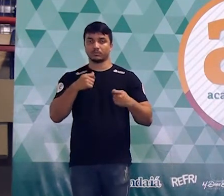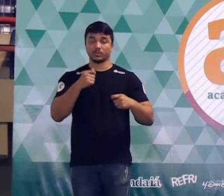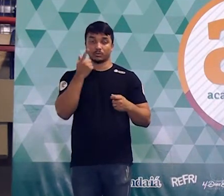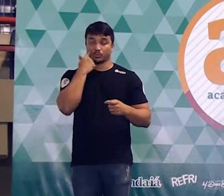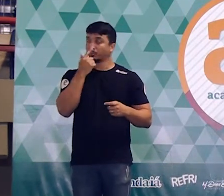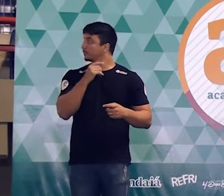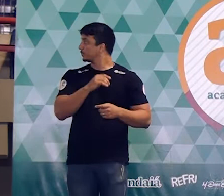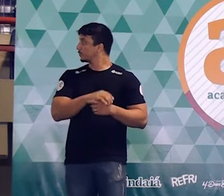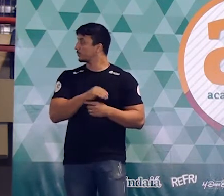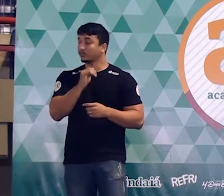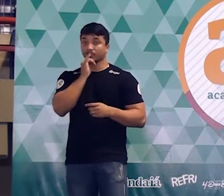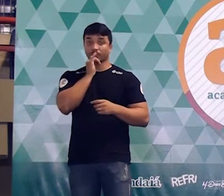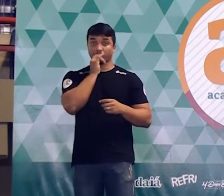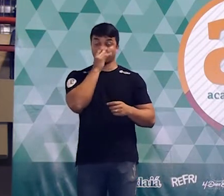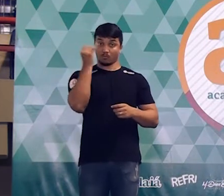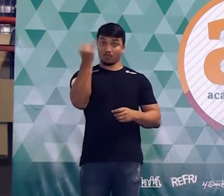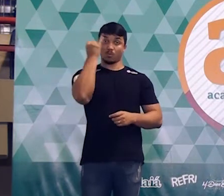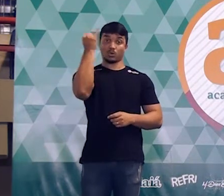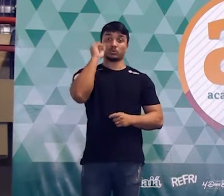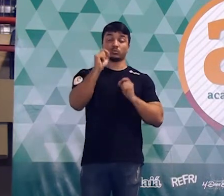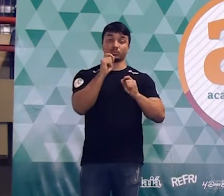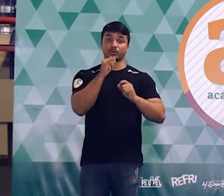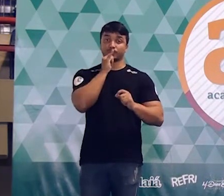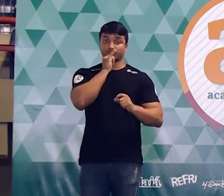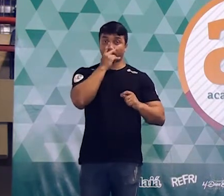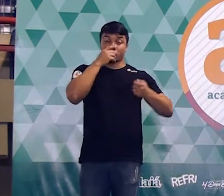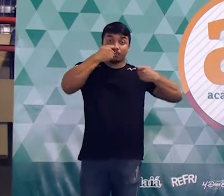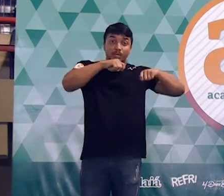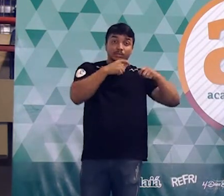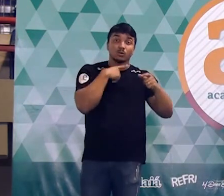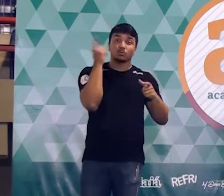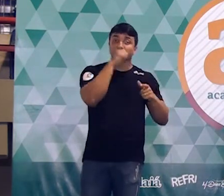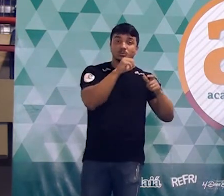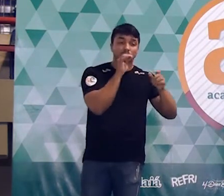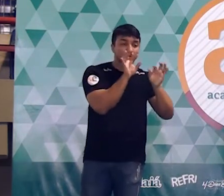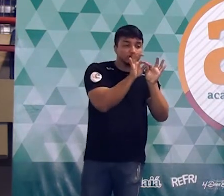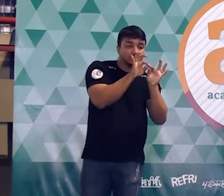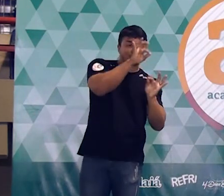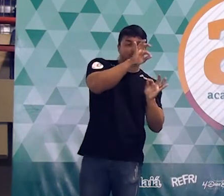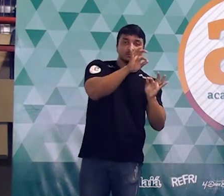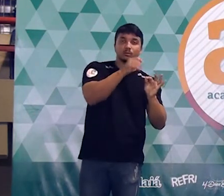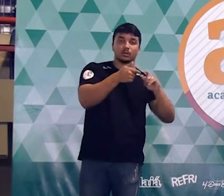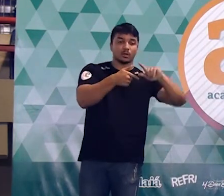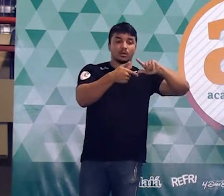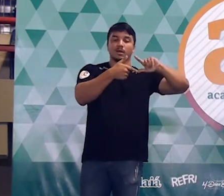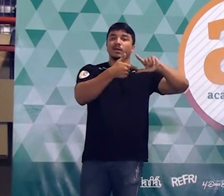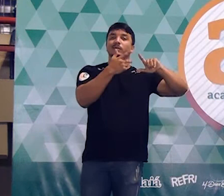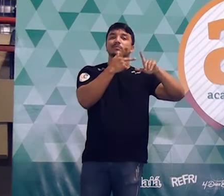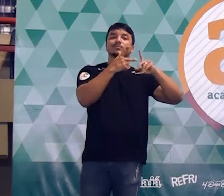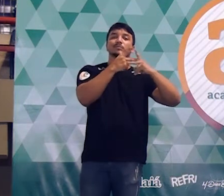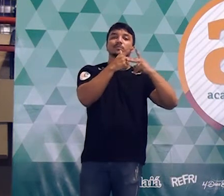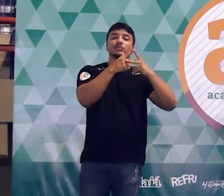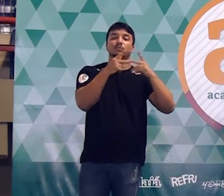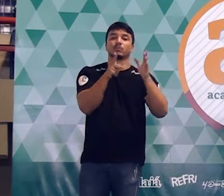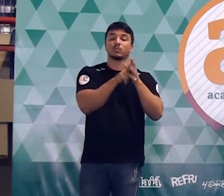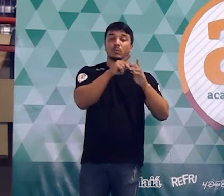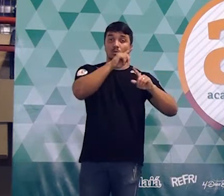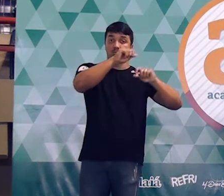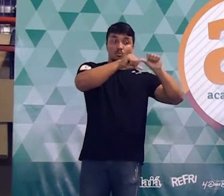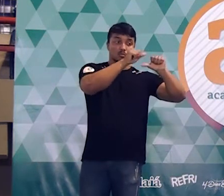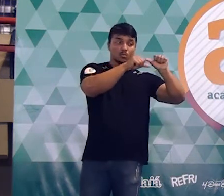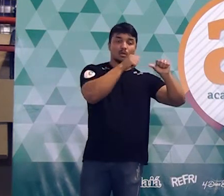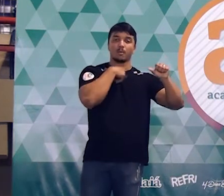Porque assim, o que é que realmente é importante? A gente conseguir quebrar a figura, a gente conseguir fazer uma decomposição da figura